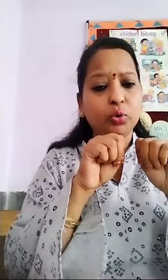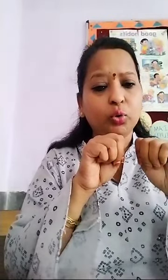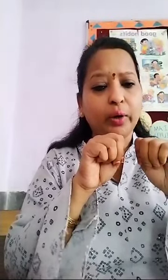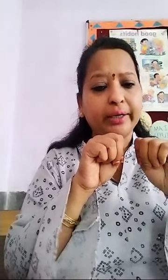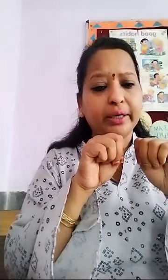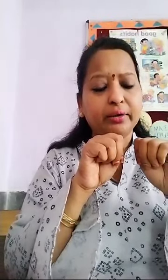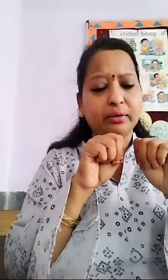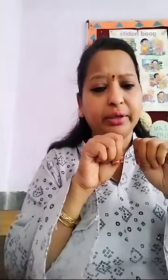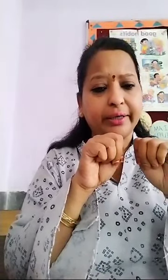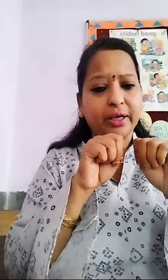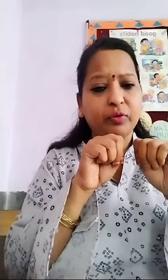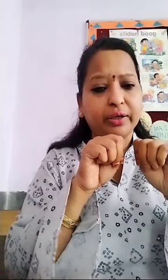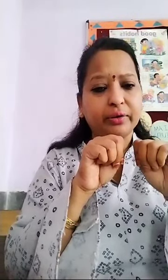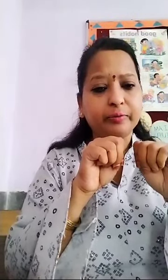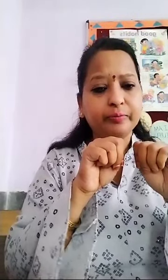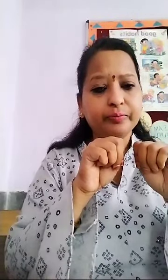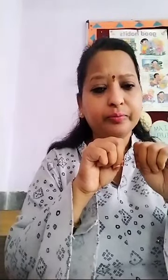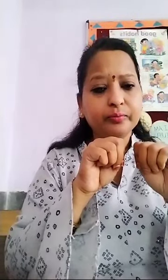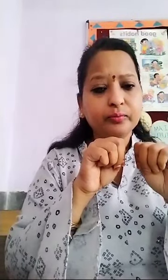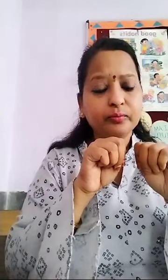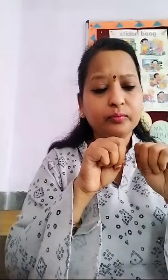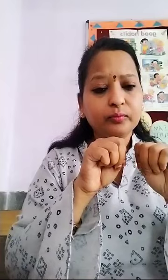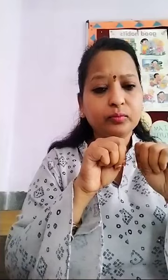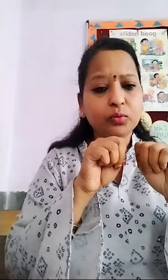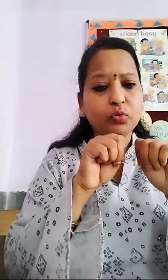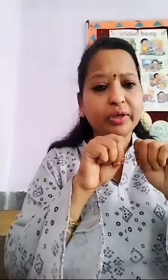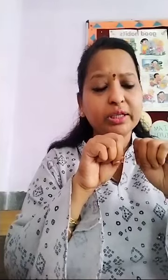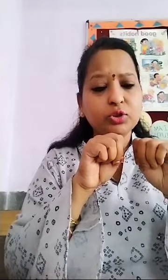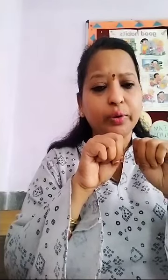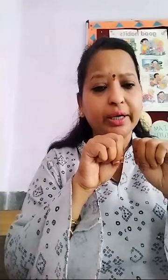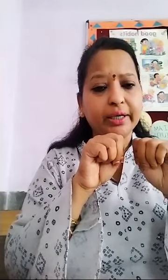written work No one is doing any written work